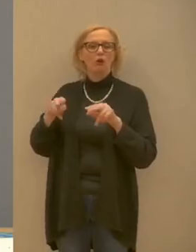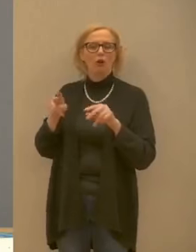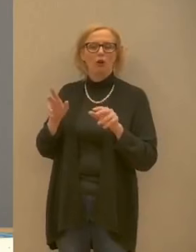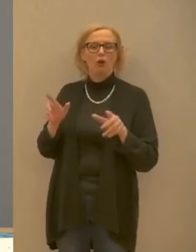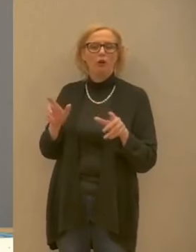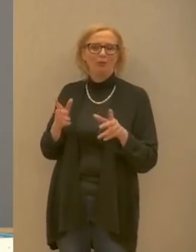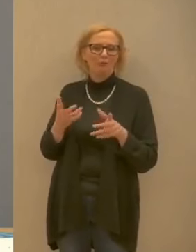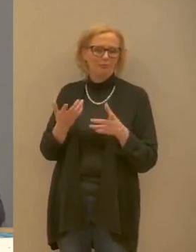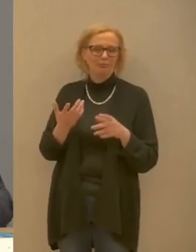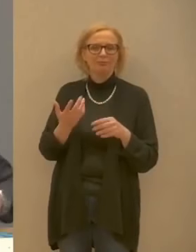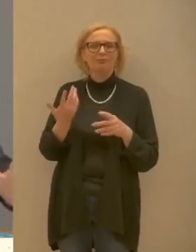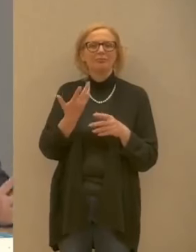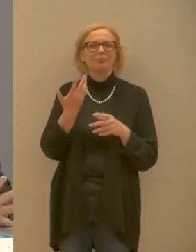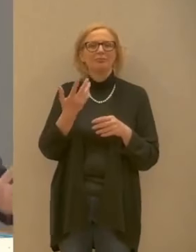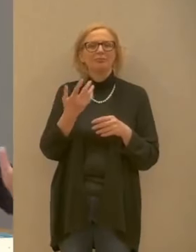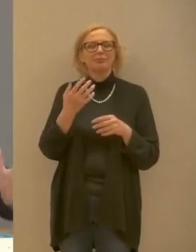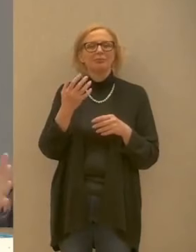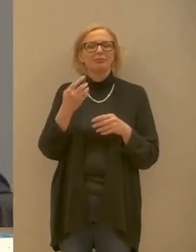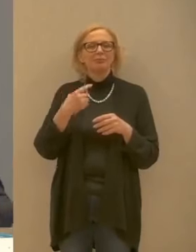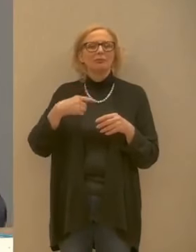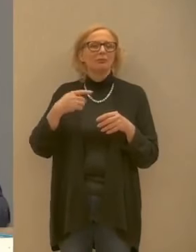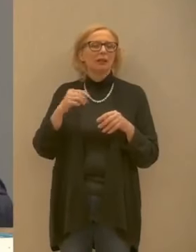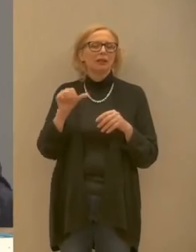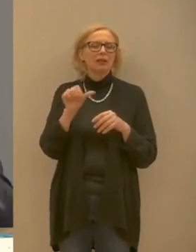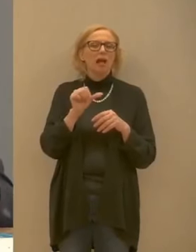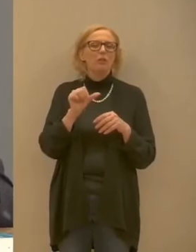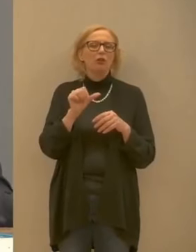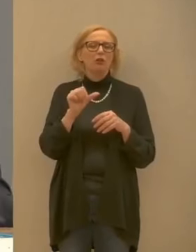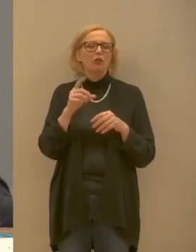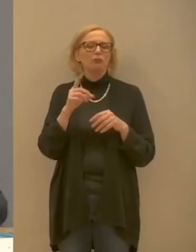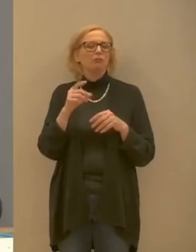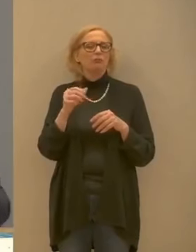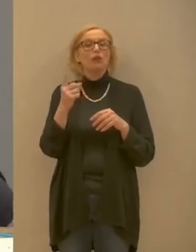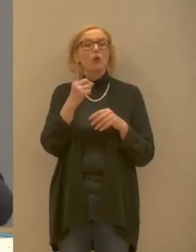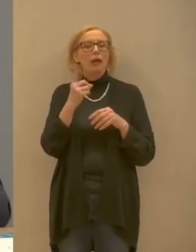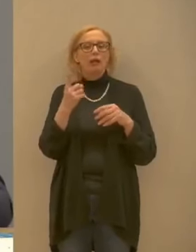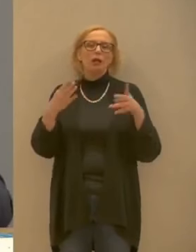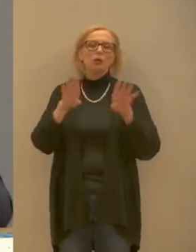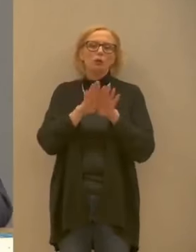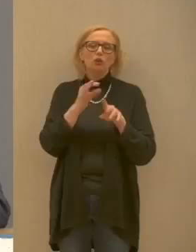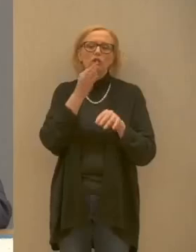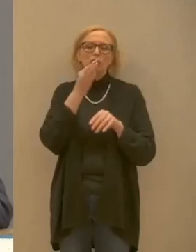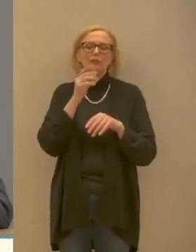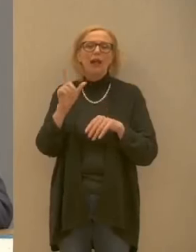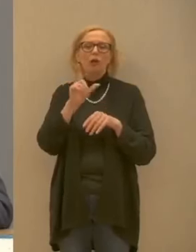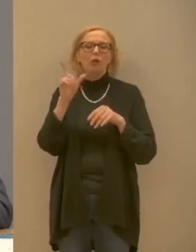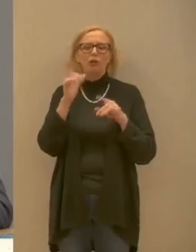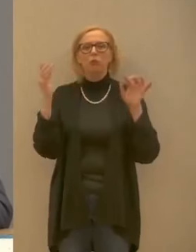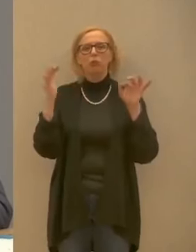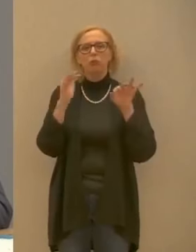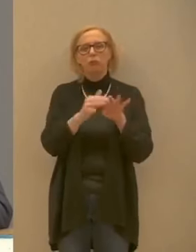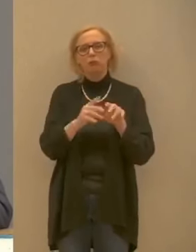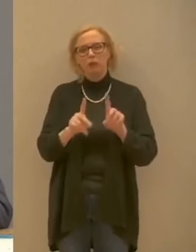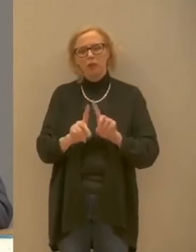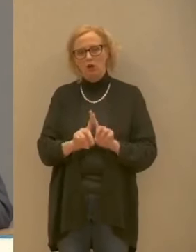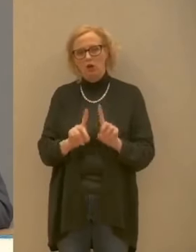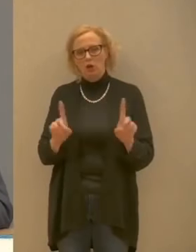ressa il sabato il lunedì. Crediamo che ormai i cittadini abbiano capito che non c'è il problema dell